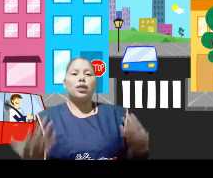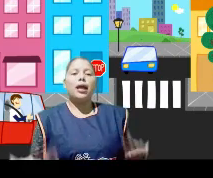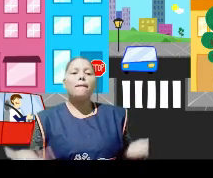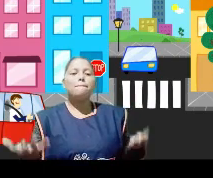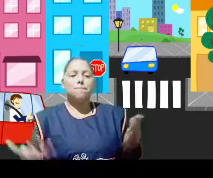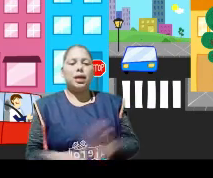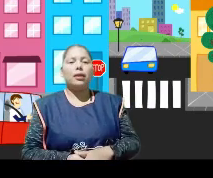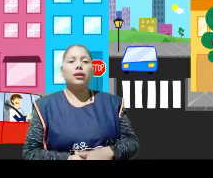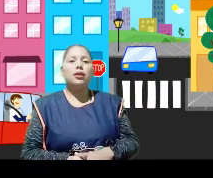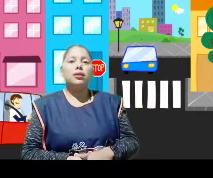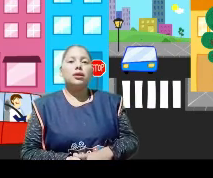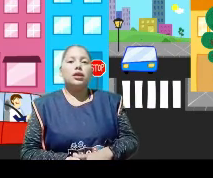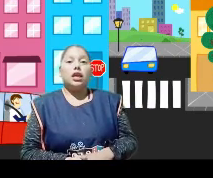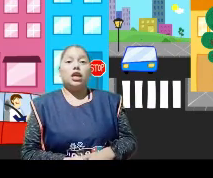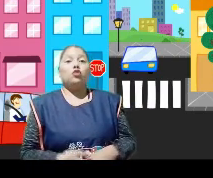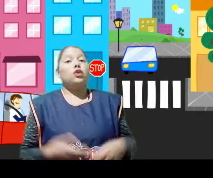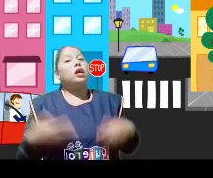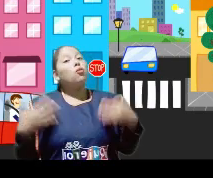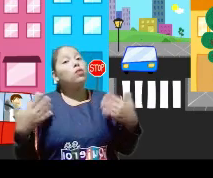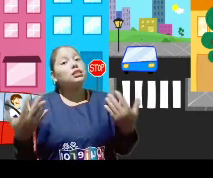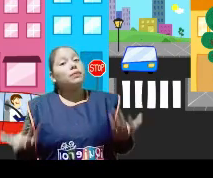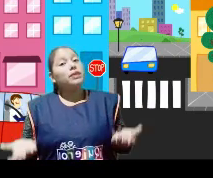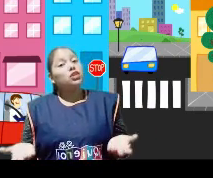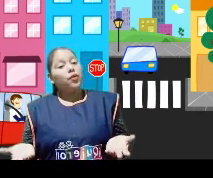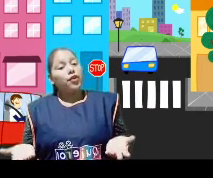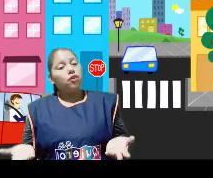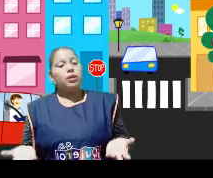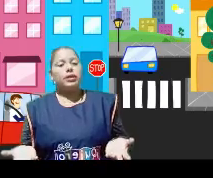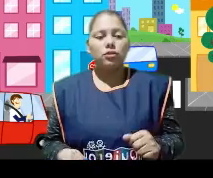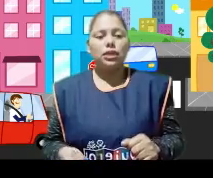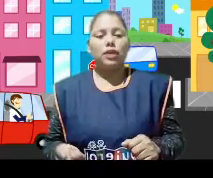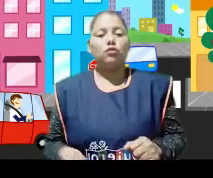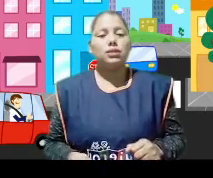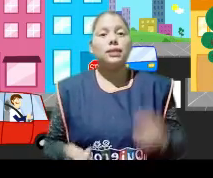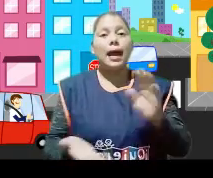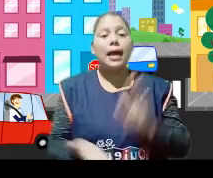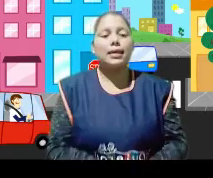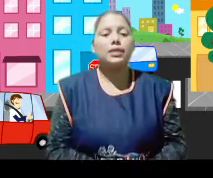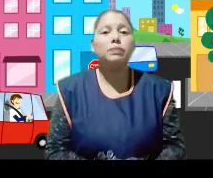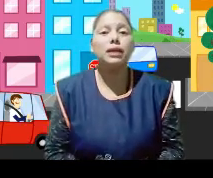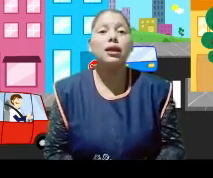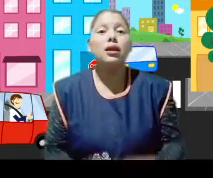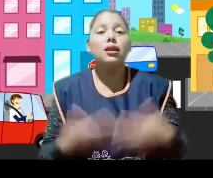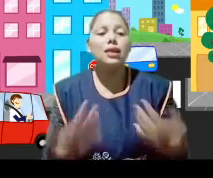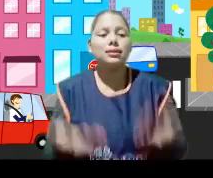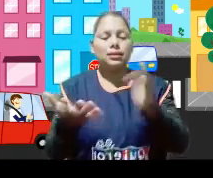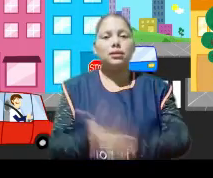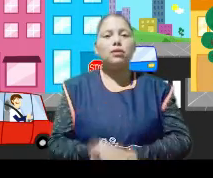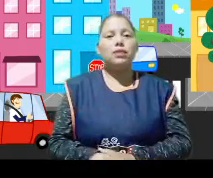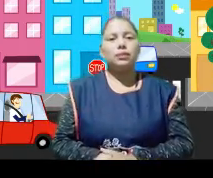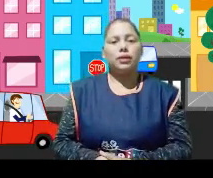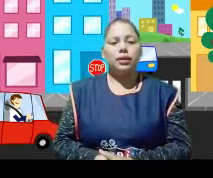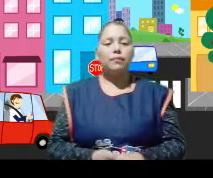seguridad vial. En donde ya, como les había dicho anteriormente, entonces hay que respetar las